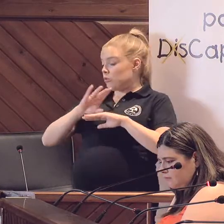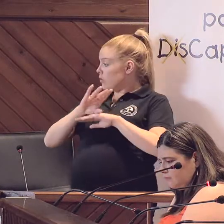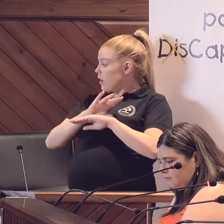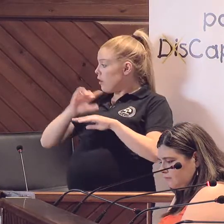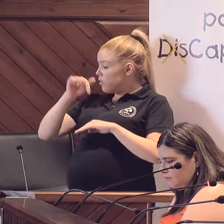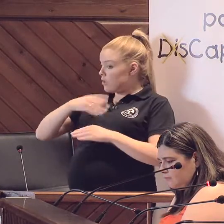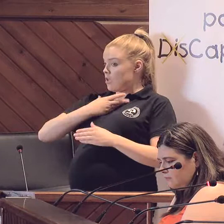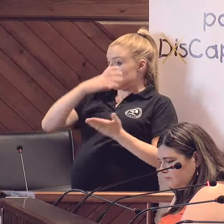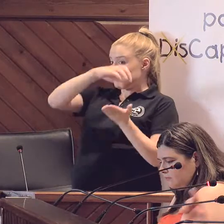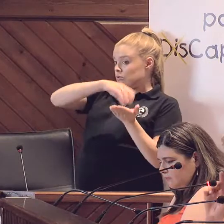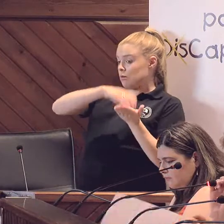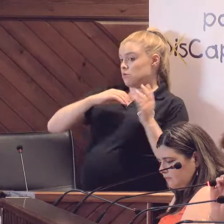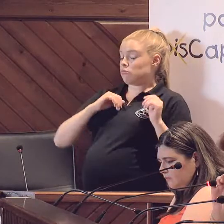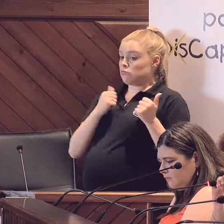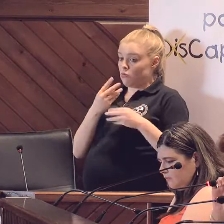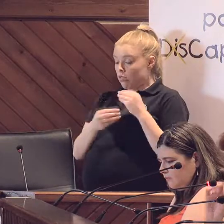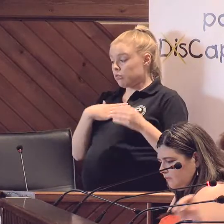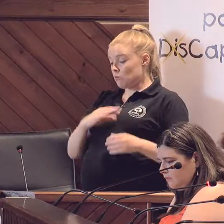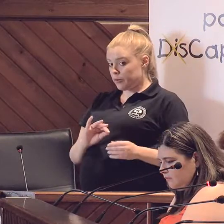pudieran hacer en esas sinergias.